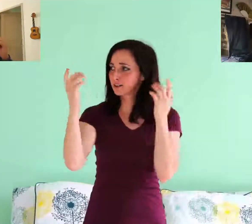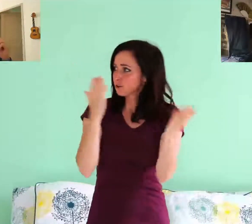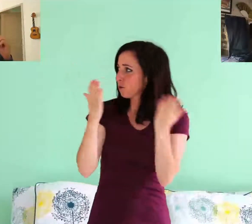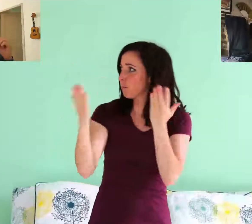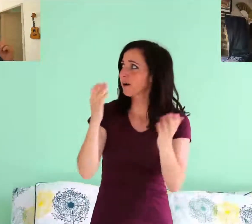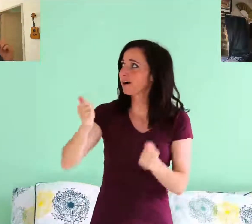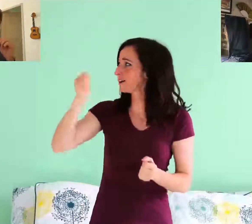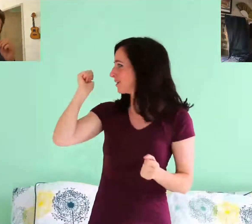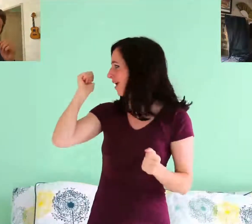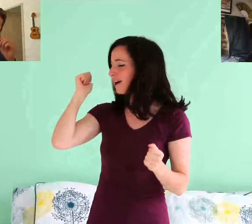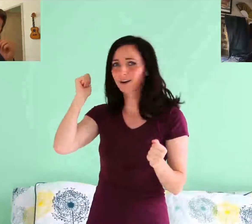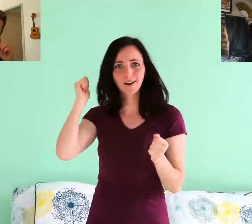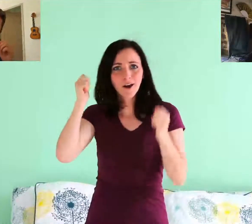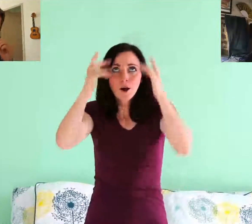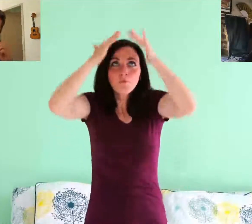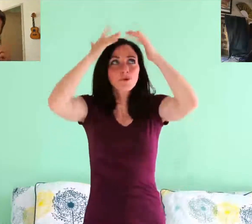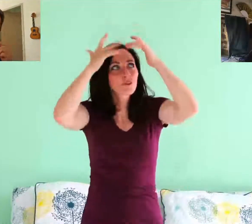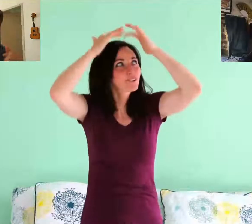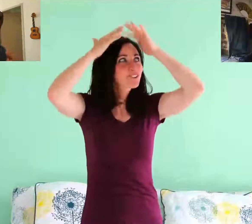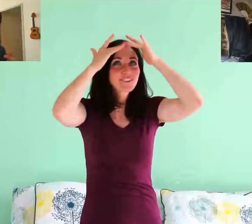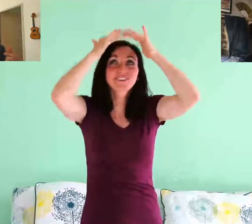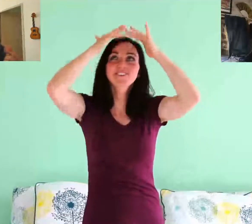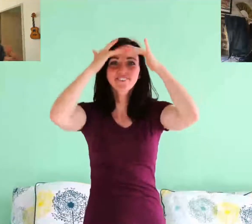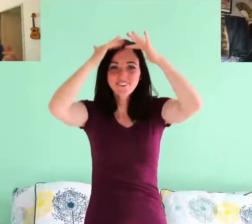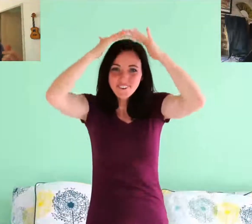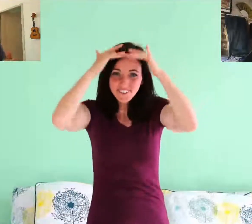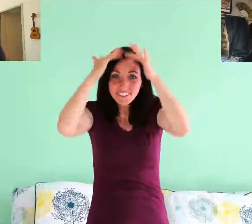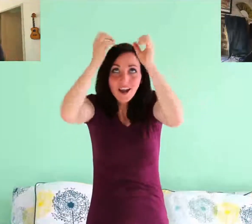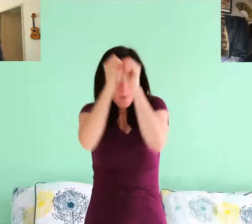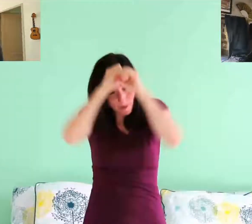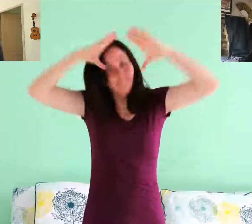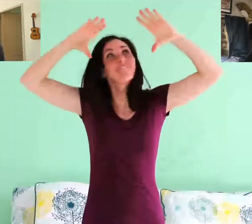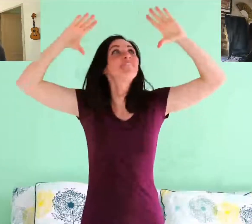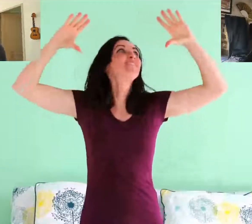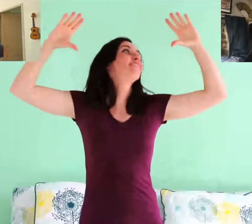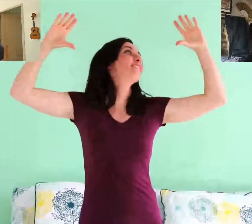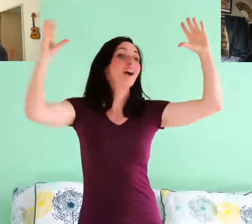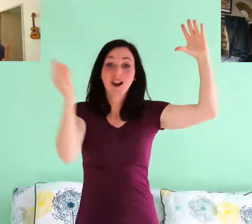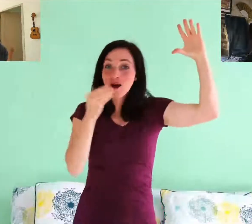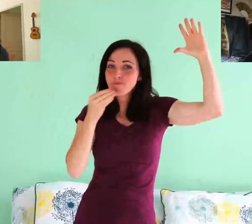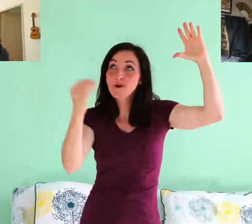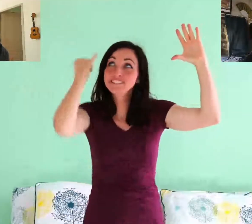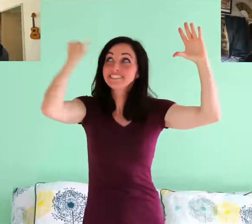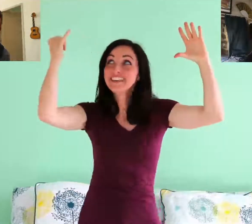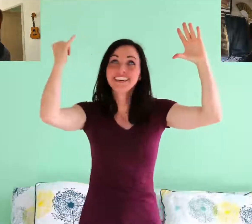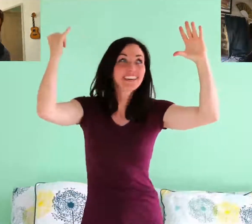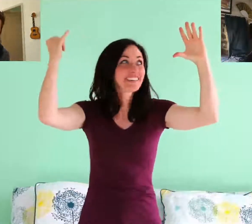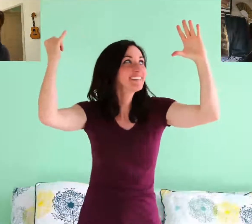plus riche que la veille Avec la bonne idée